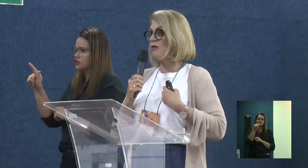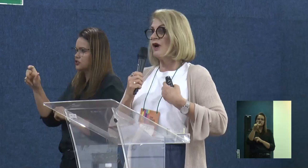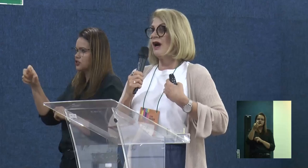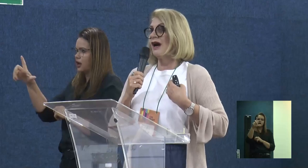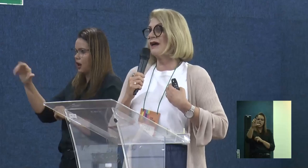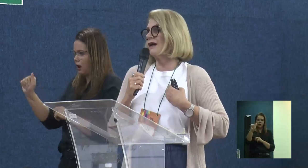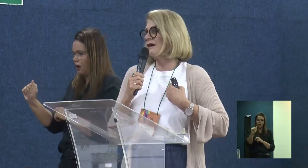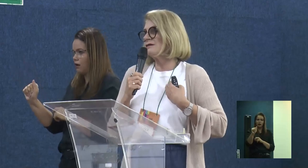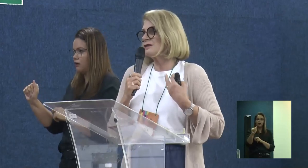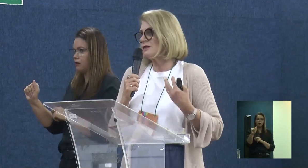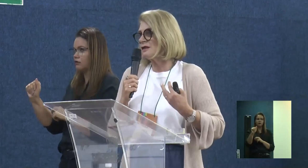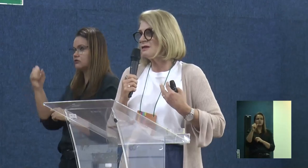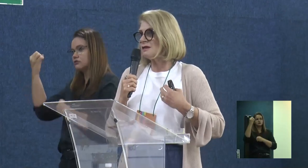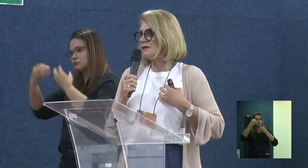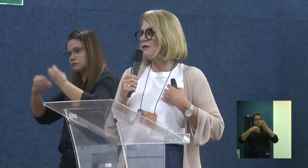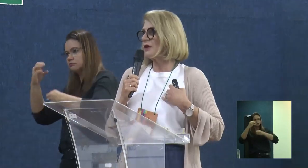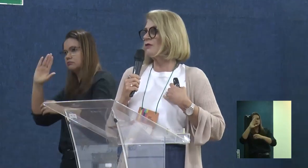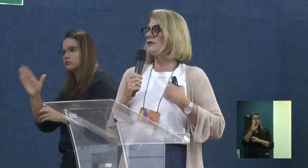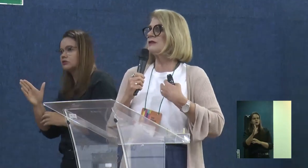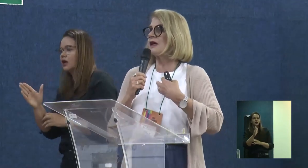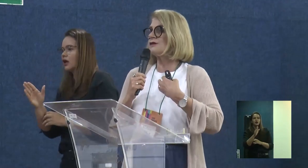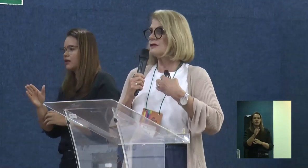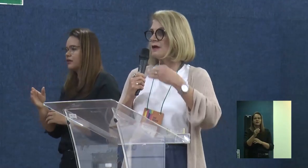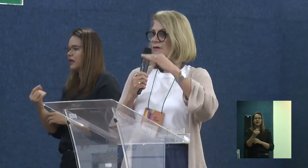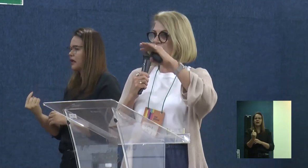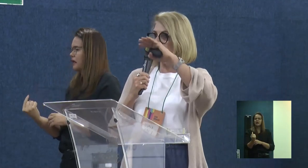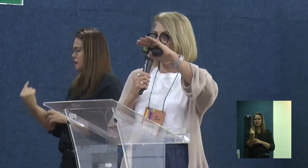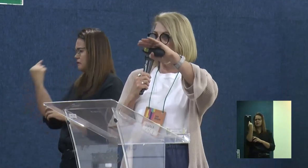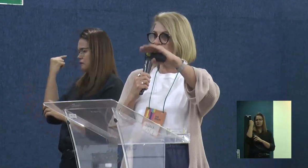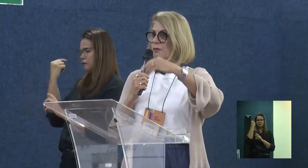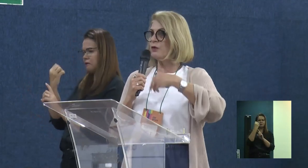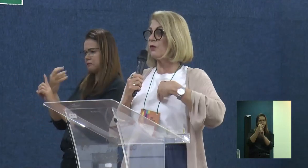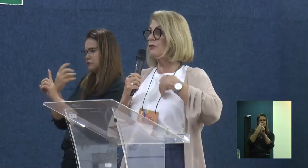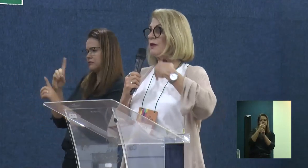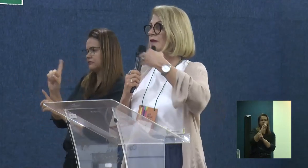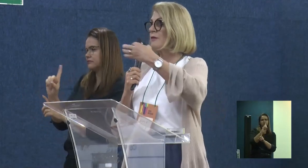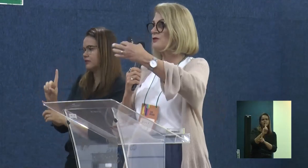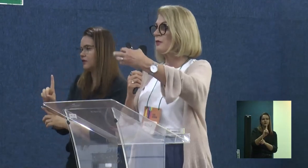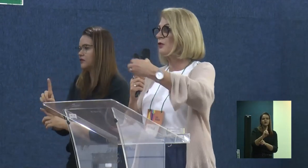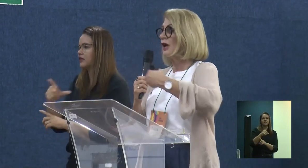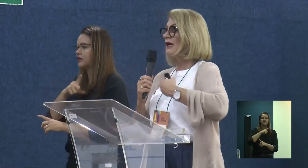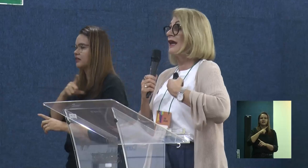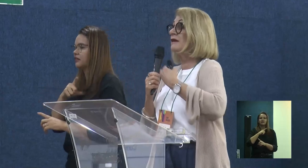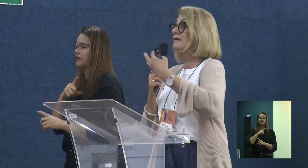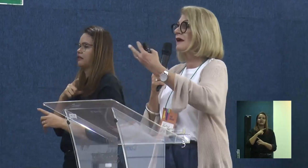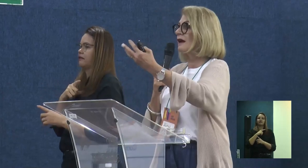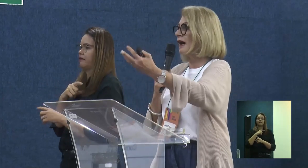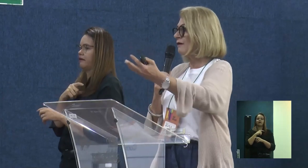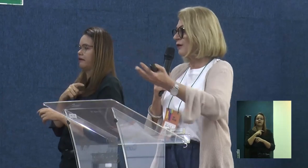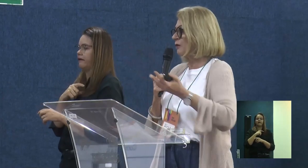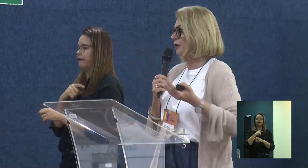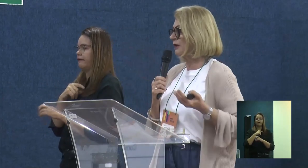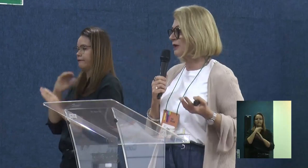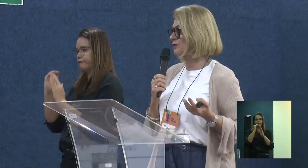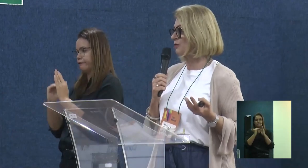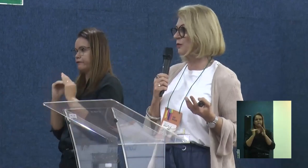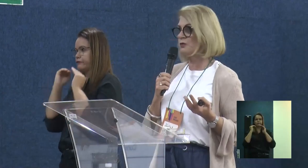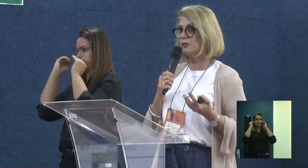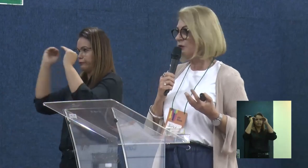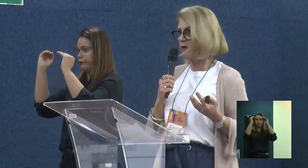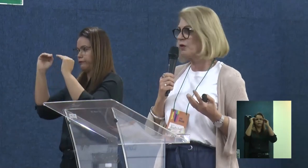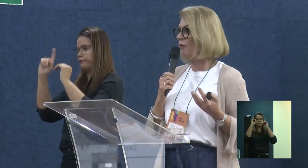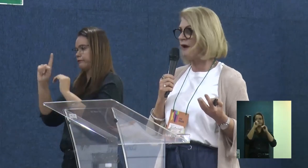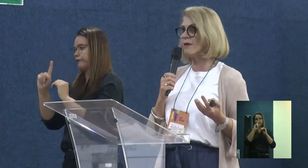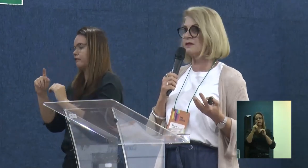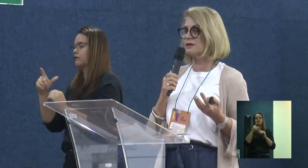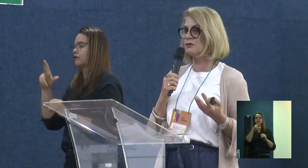e do vem, não aquela antiga extensão em que a universidade estava num nível superior, num patamar superior, e aí entregava a comunidade